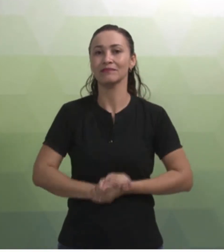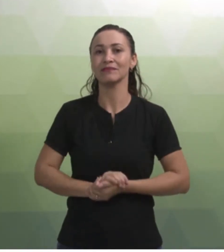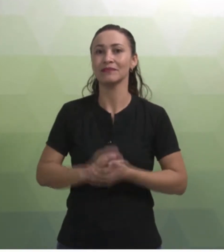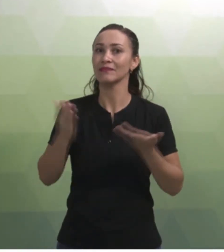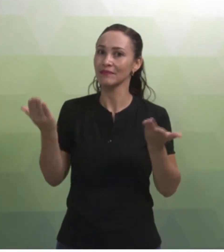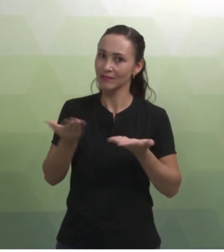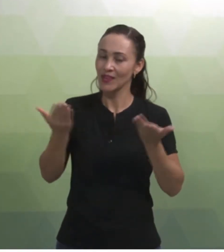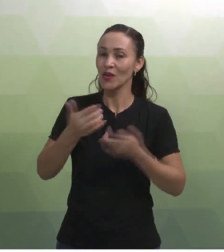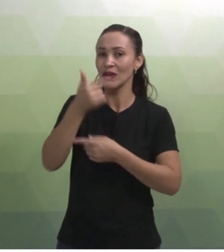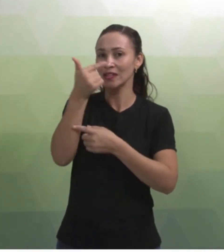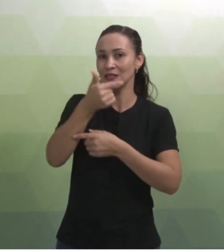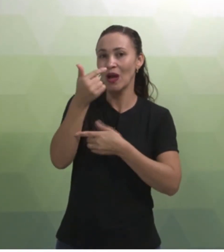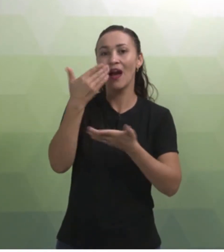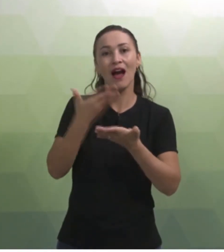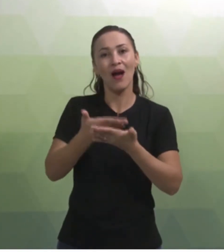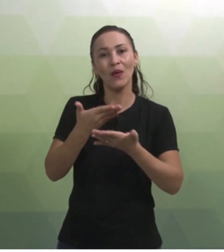Vamos para a nossa segunda aula.